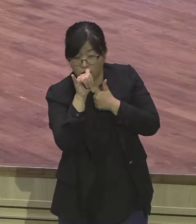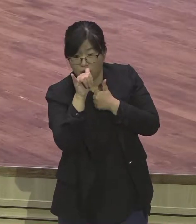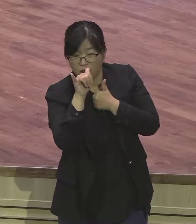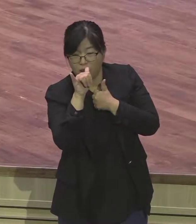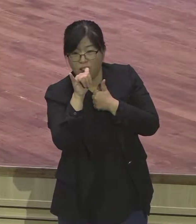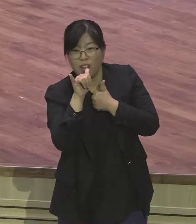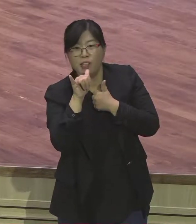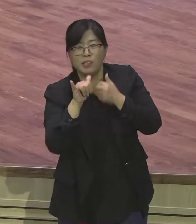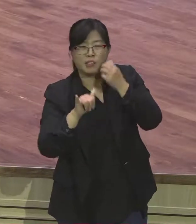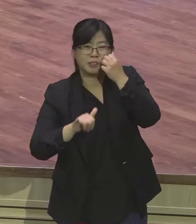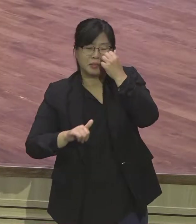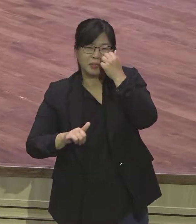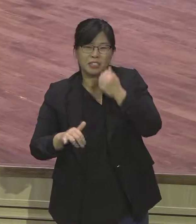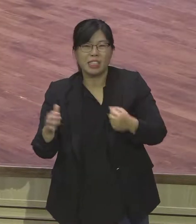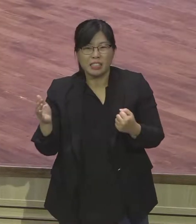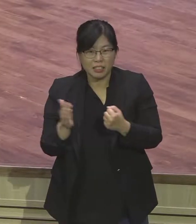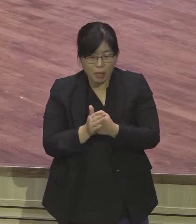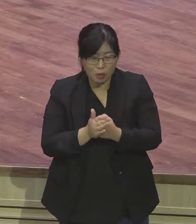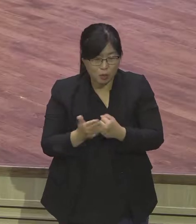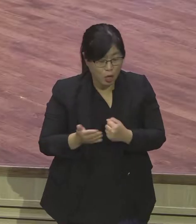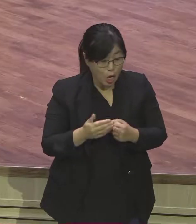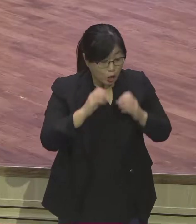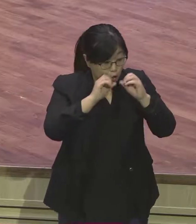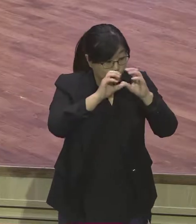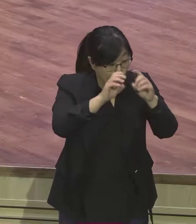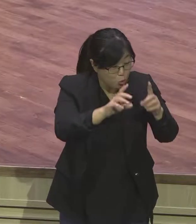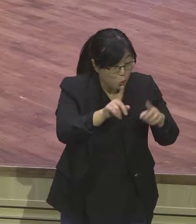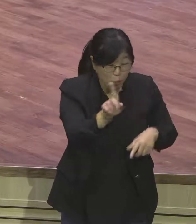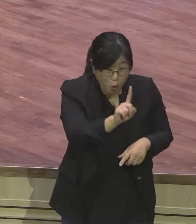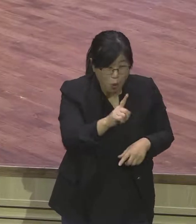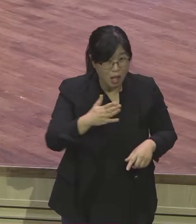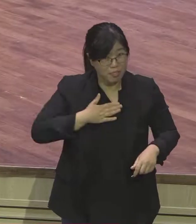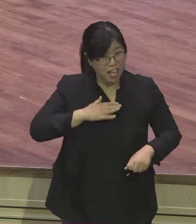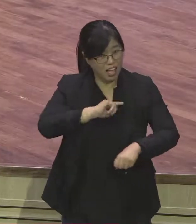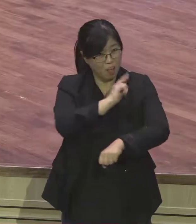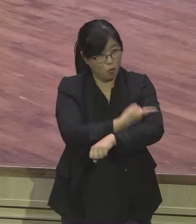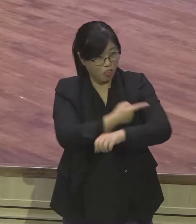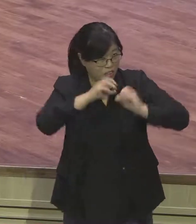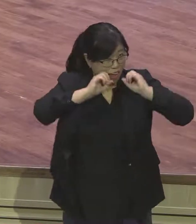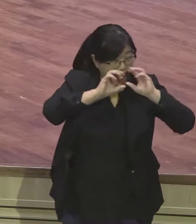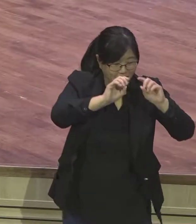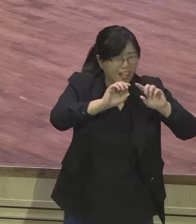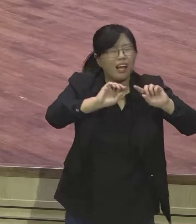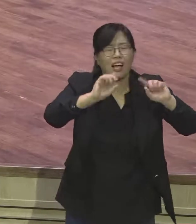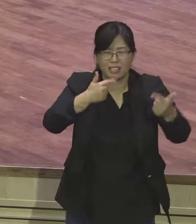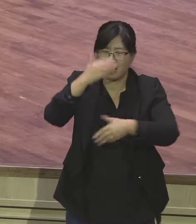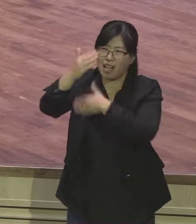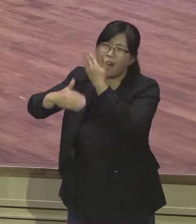아니고는 절대 할 수 없다 예수 이름 위에는 사단이 겁나는 게 없어요 그래서 예수님이 그랬었다